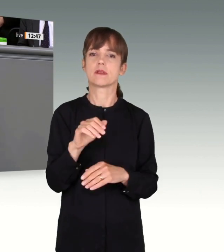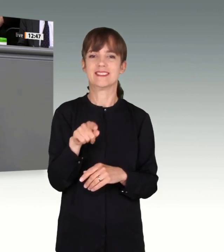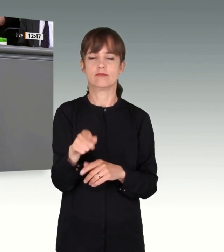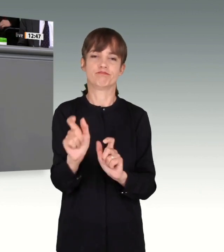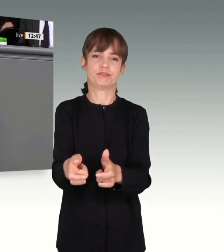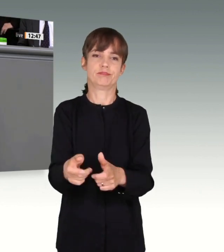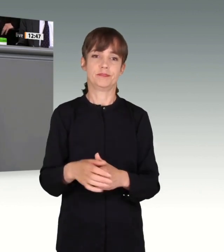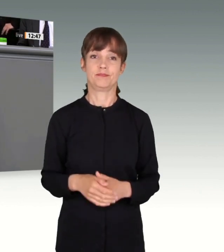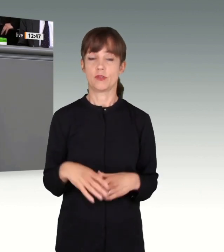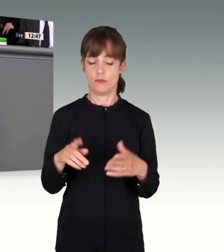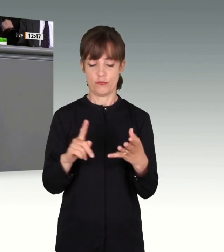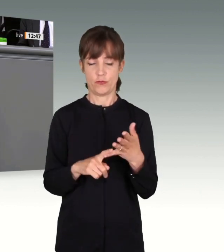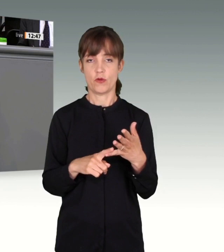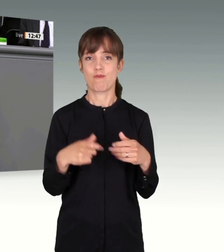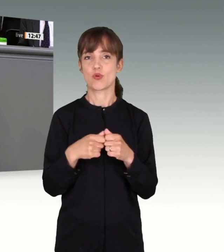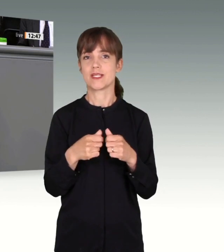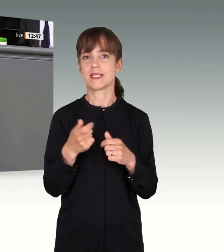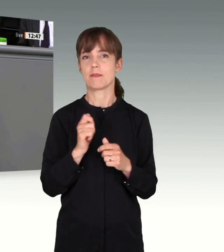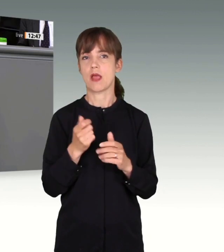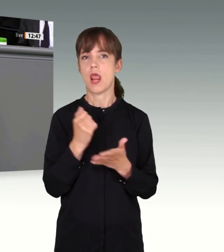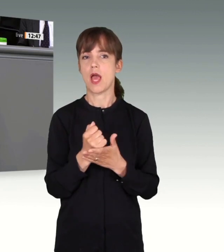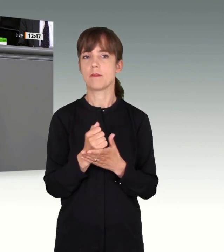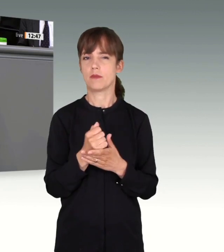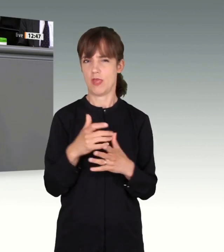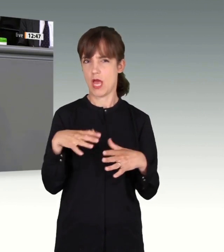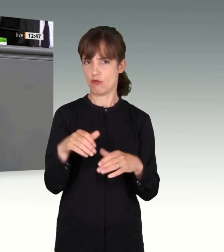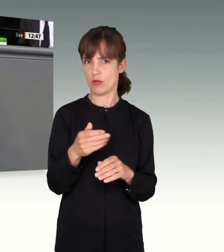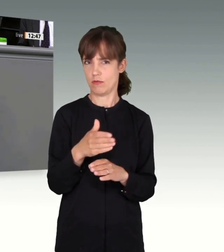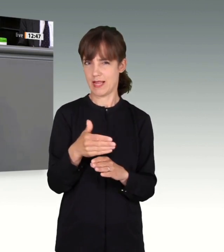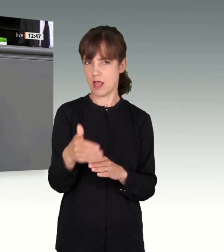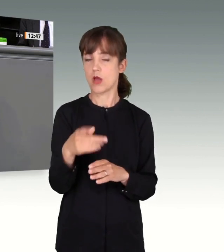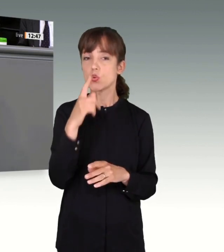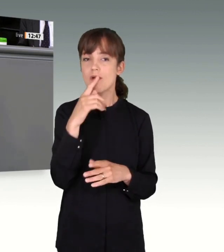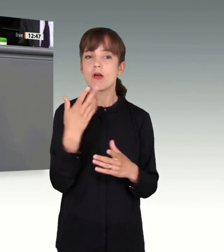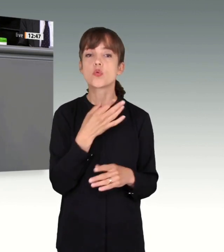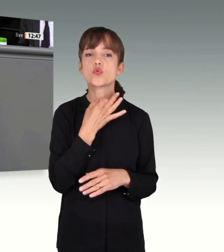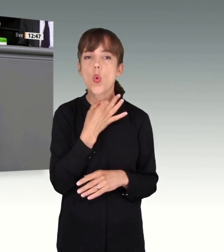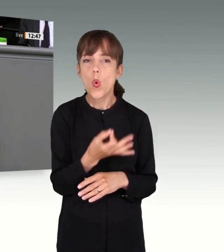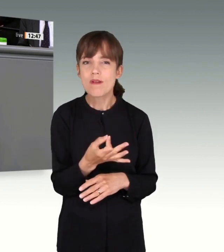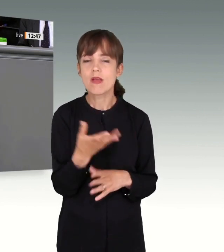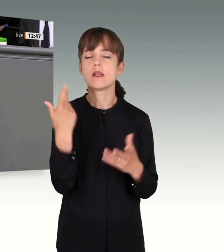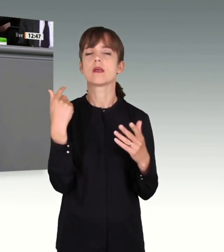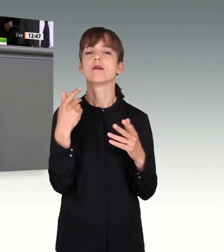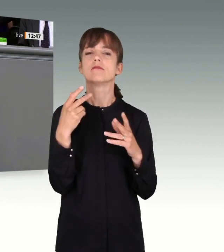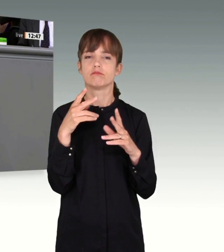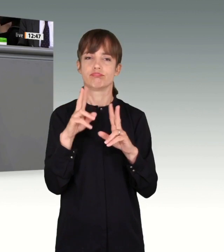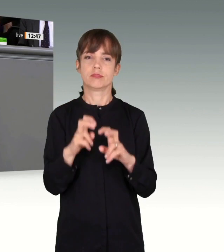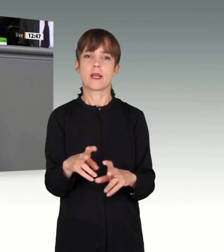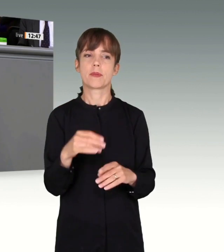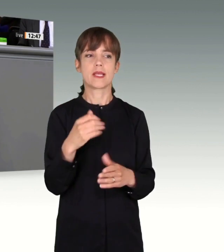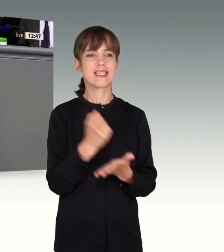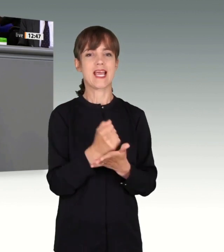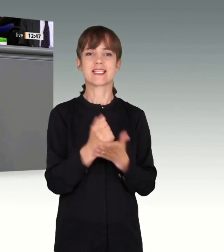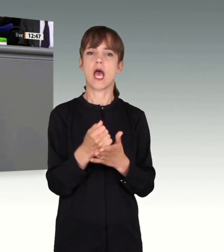Bundeskriminalamt hat nach dem Anschlag nur das ermittelt, was nötig war, um die These vom Einzeltäter zu bestätigen. Ob